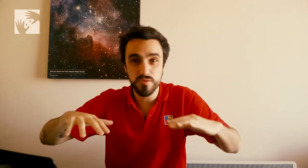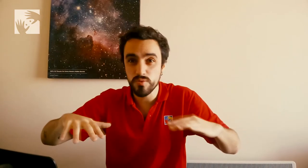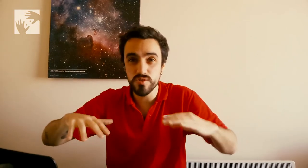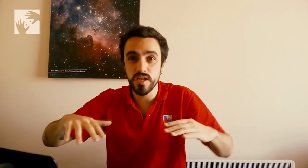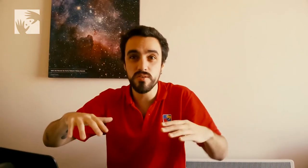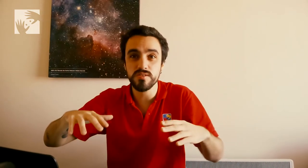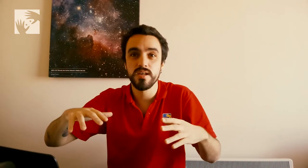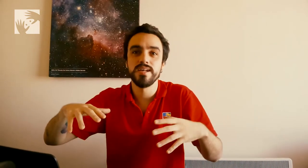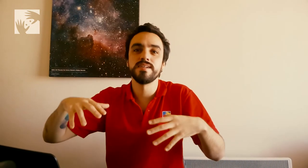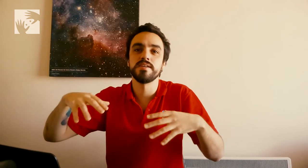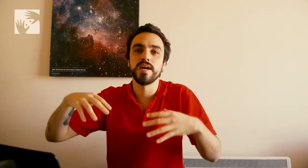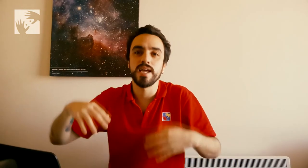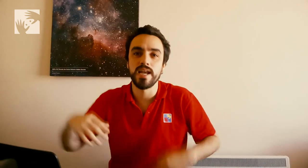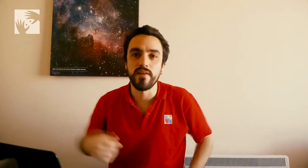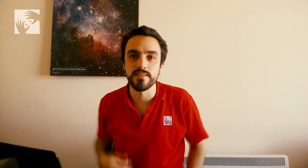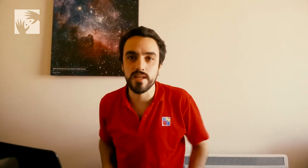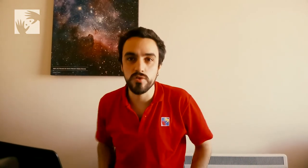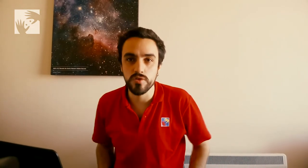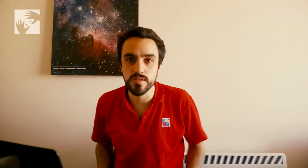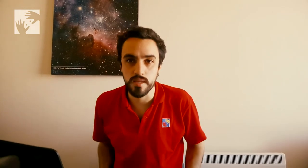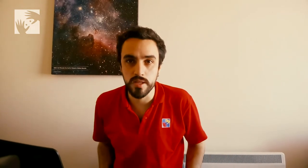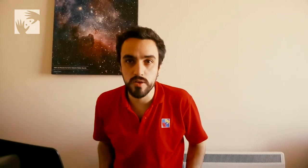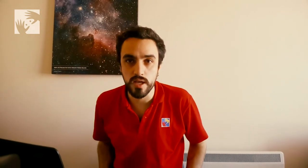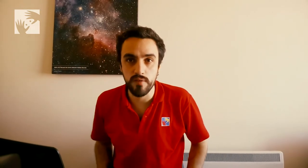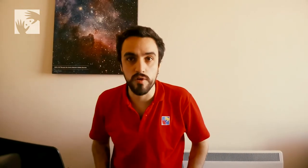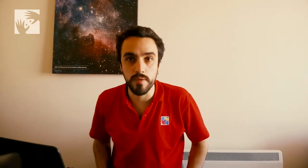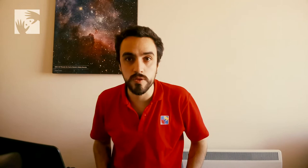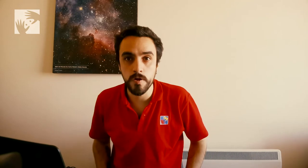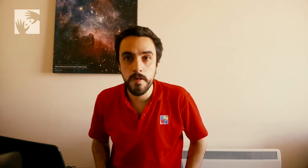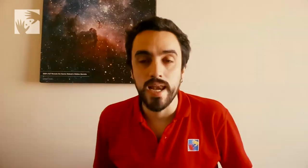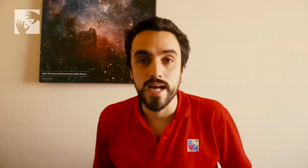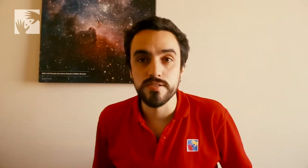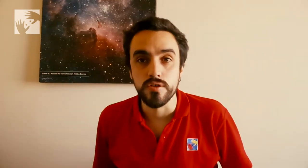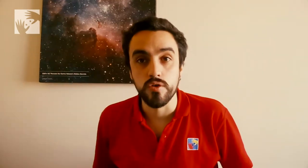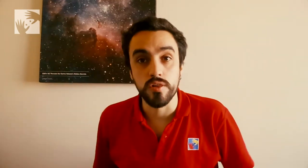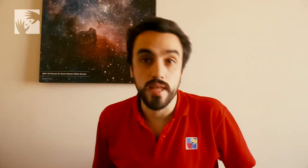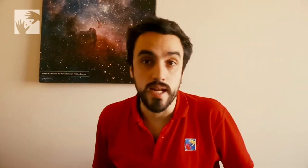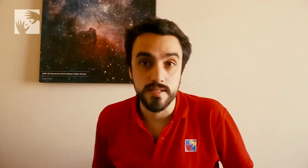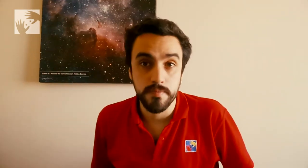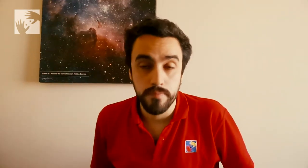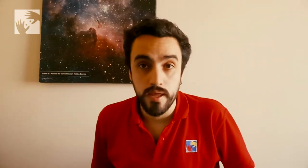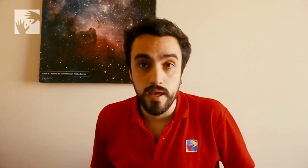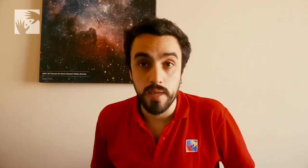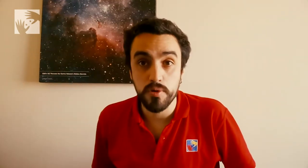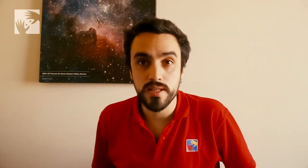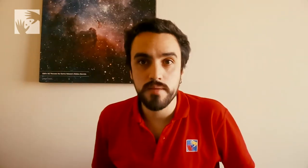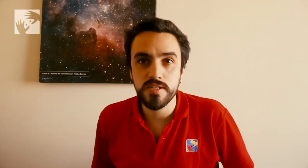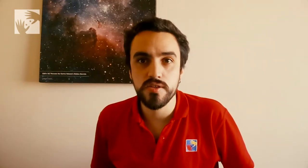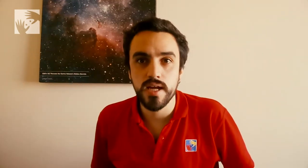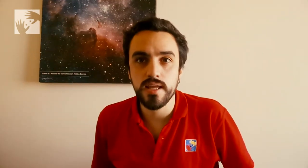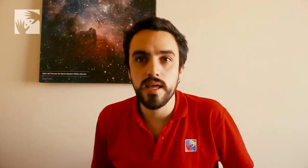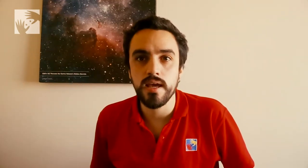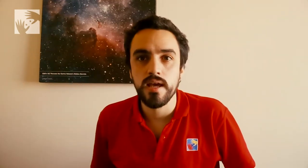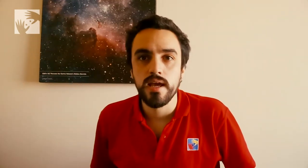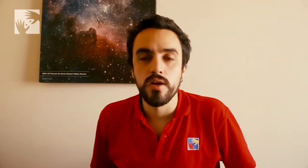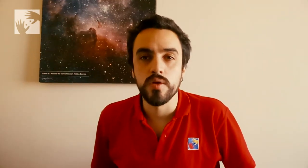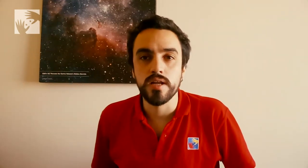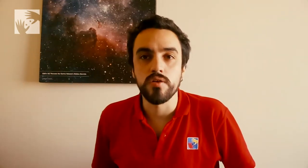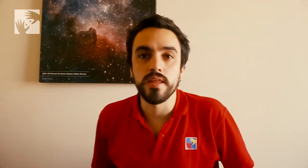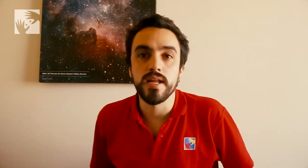muchos años se vayan levantando estos sedimentos y formando las cordilleras. Importante mencionar que nuestras cordilleras